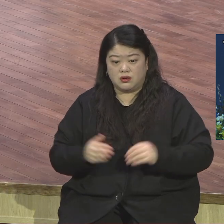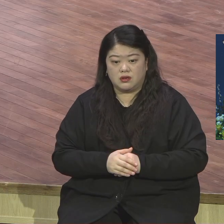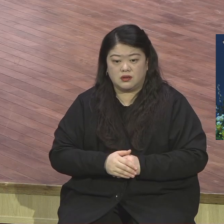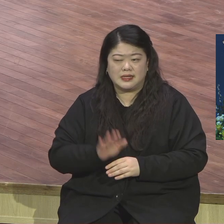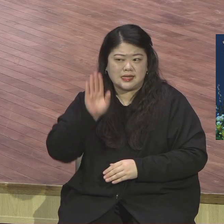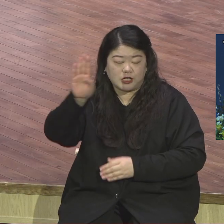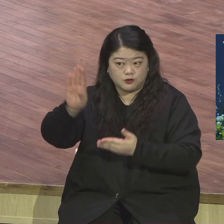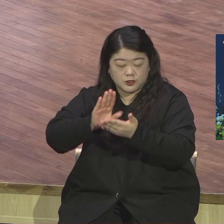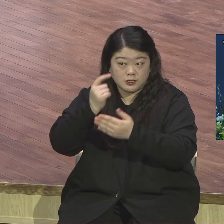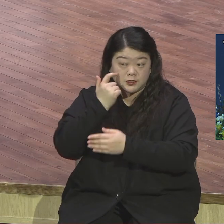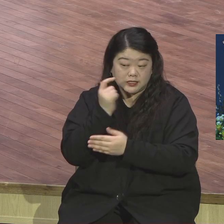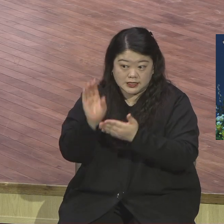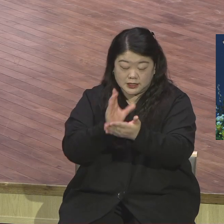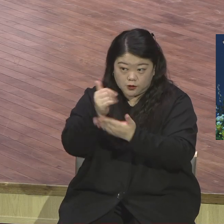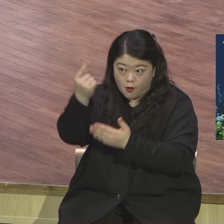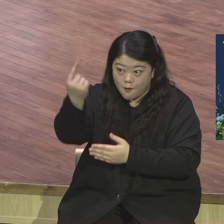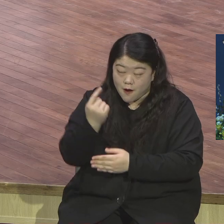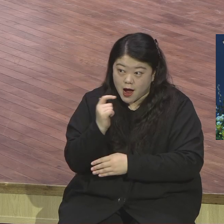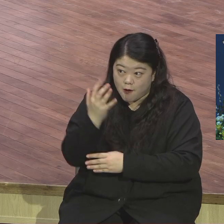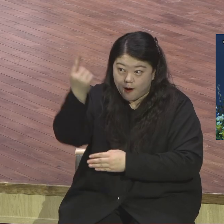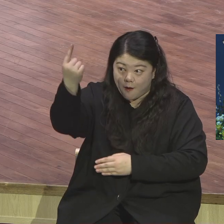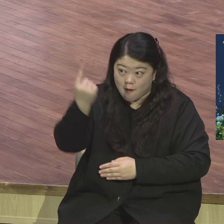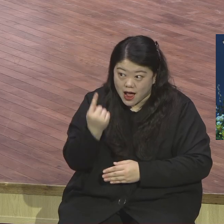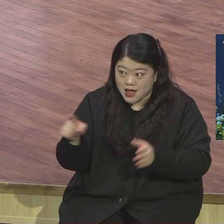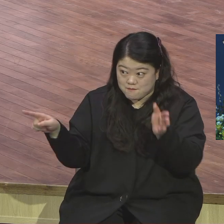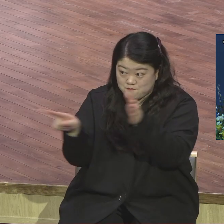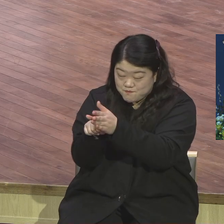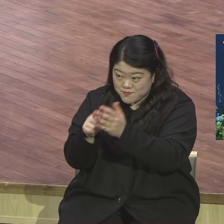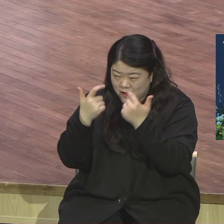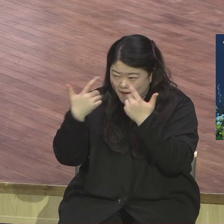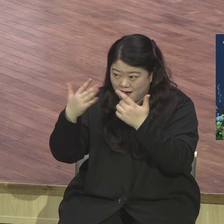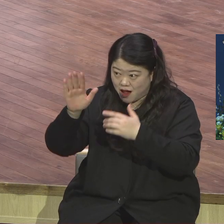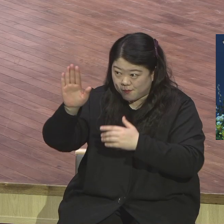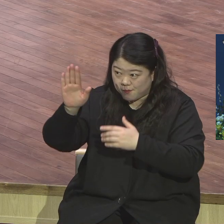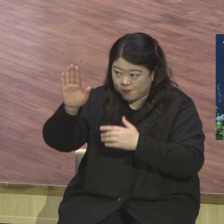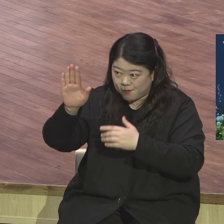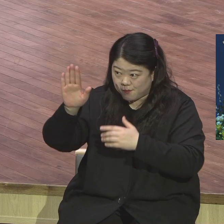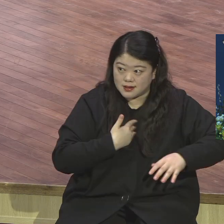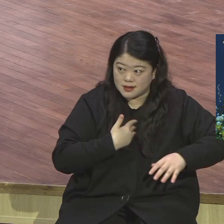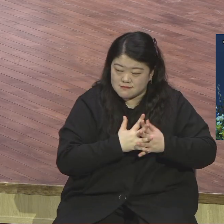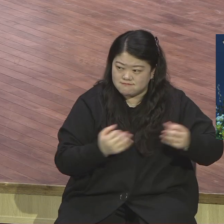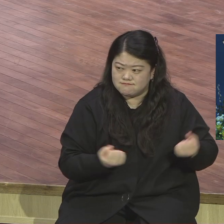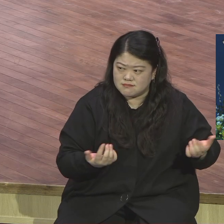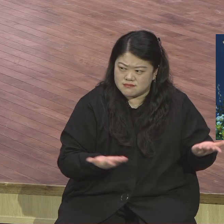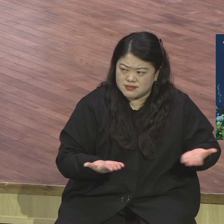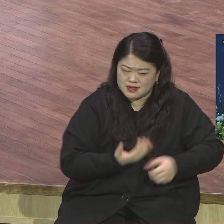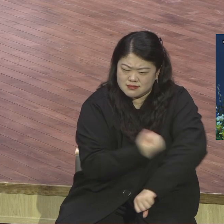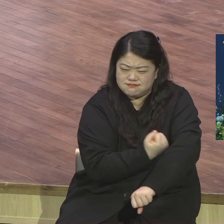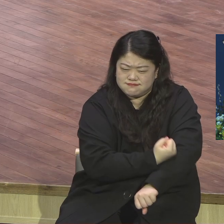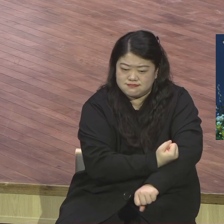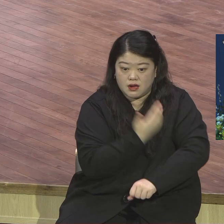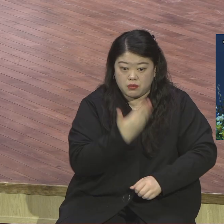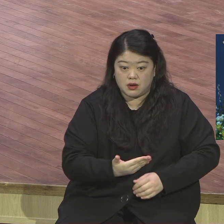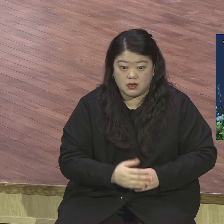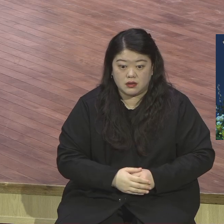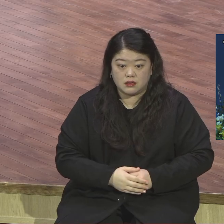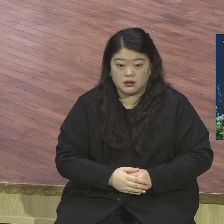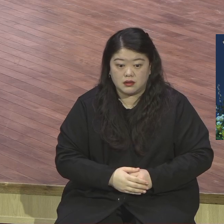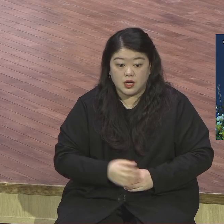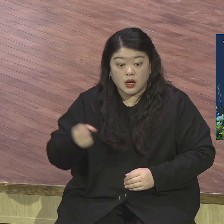더 확실하게 이 성전의 나중 영광이 이전 영광보다 크리라 망군의 여호와의 말이라 내가 이곳에